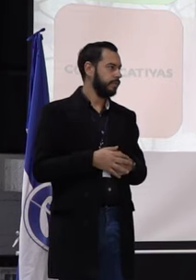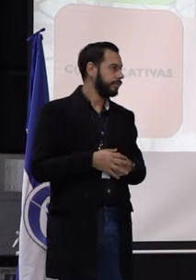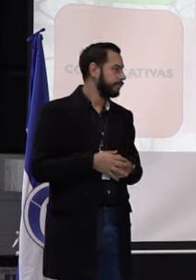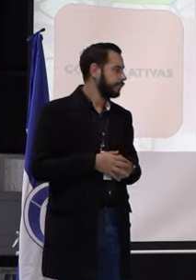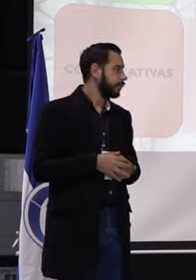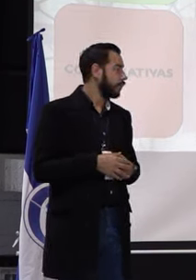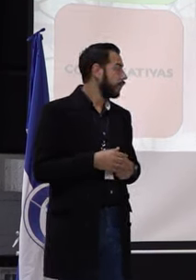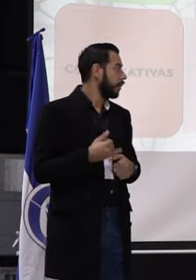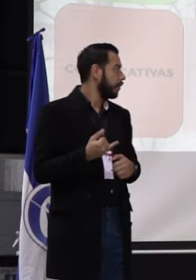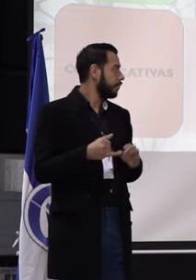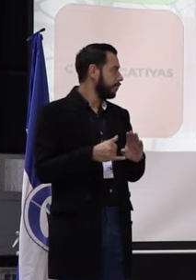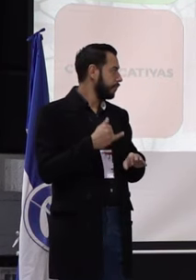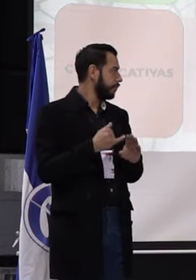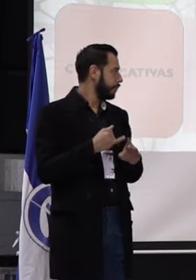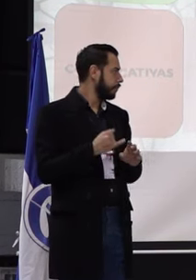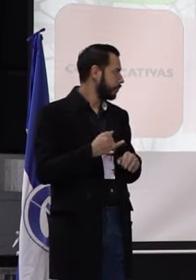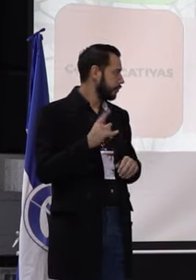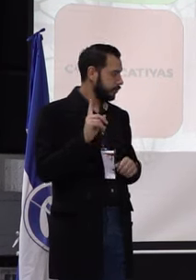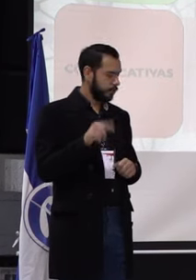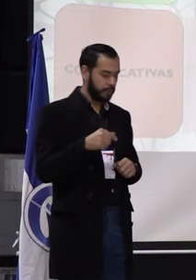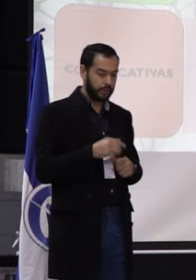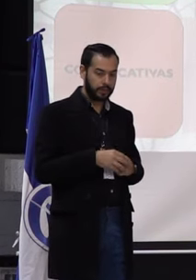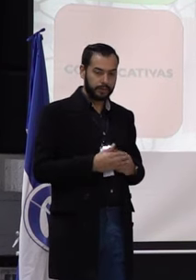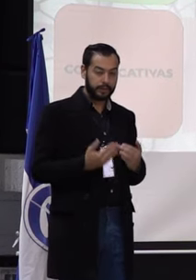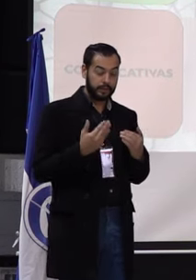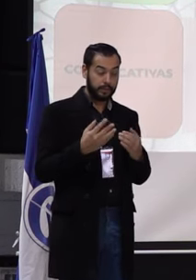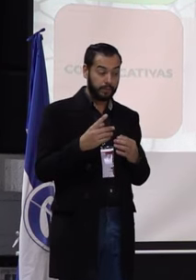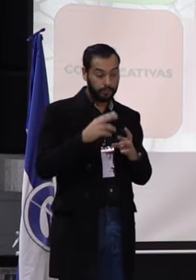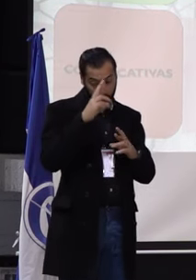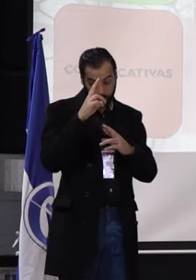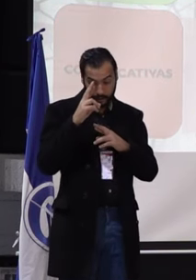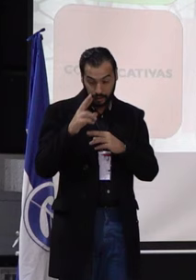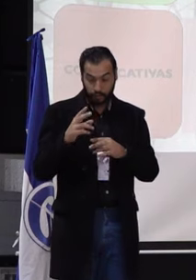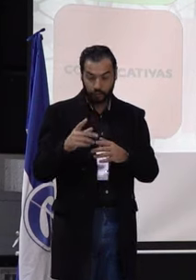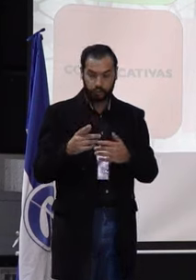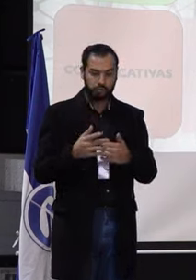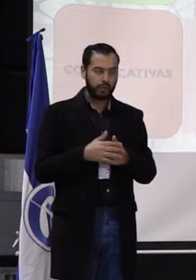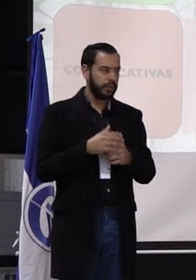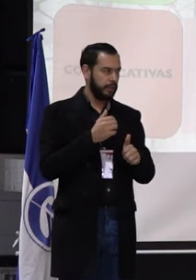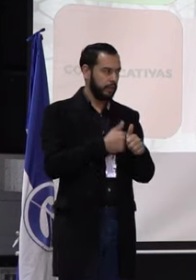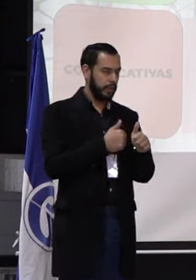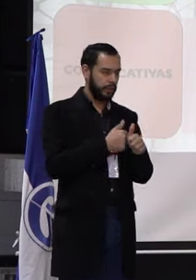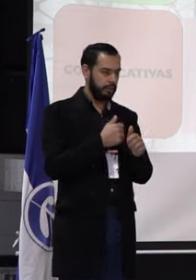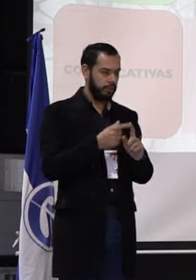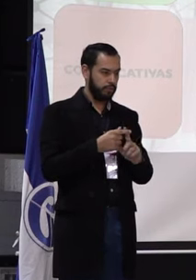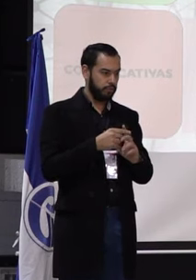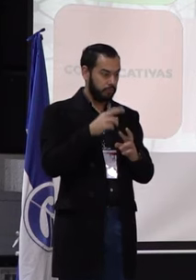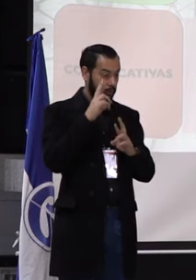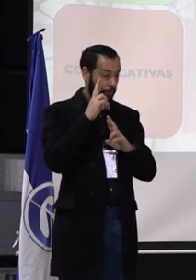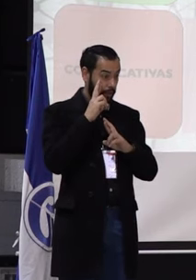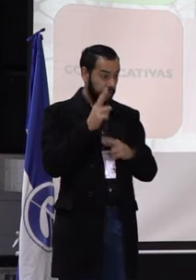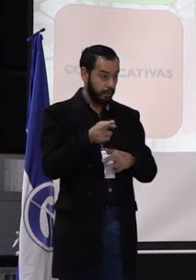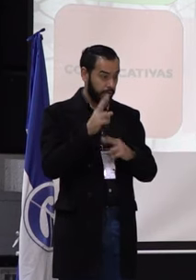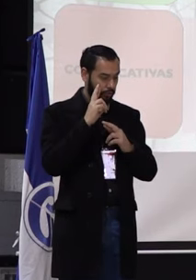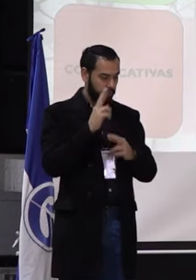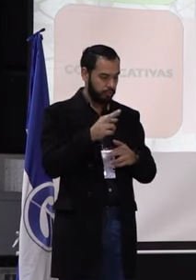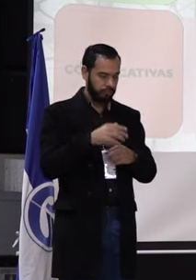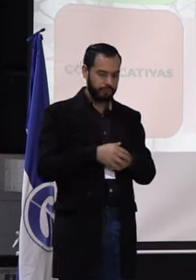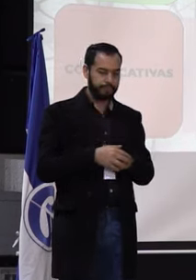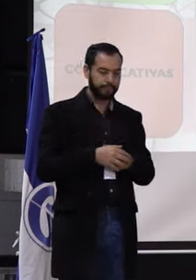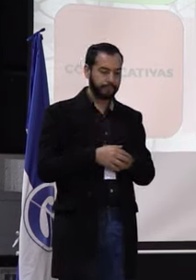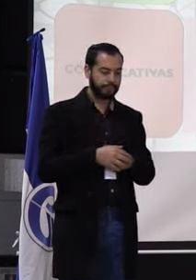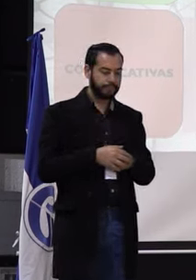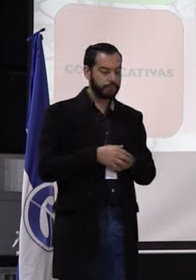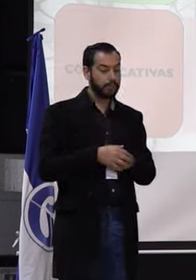Y, por último, pues, también que nos permita reconocer egresados destacados. Sabemos que muchos de nuestros compañeros